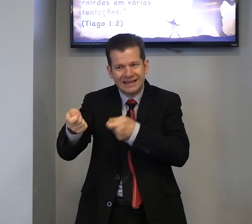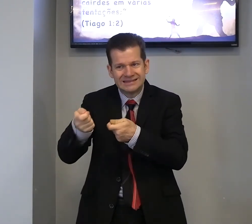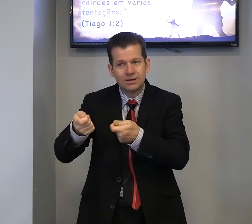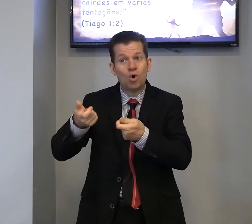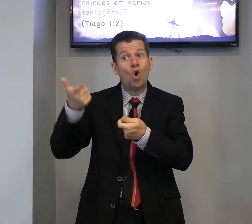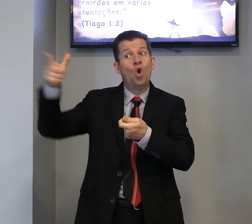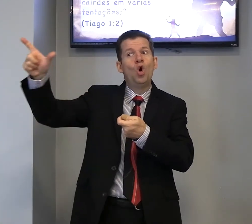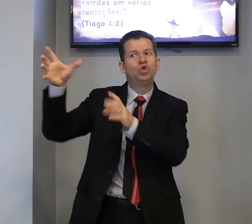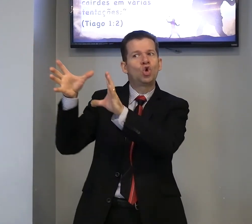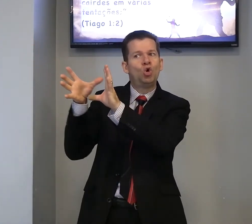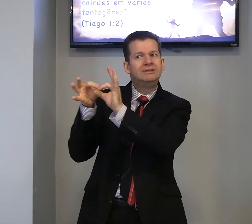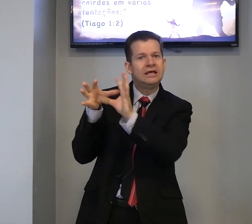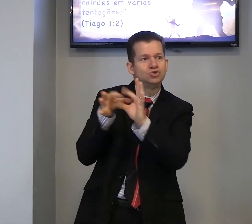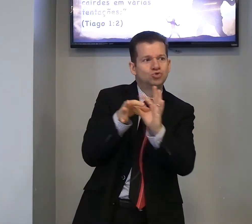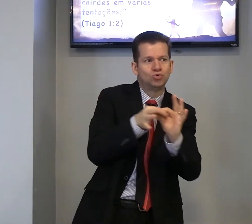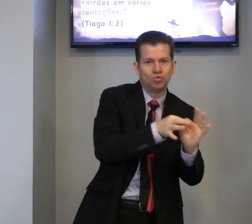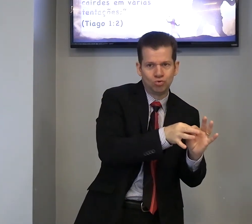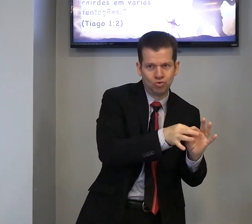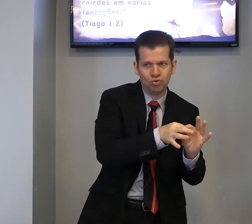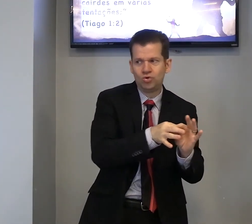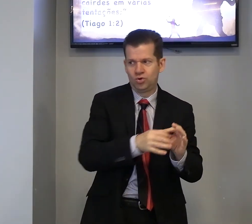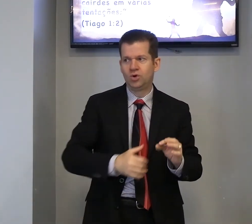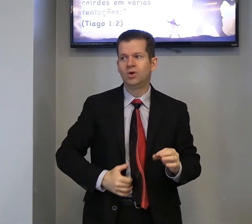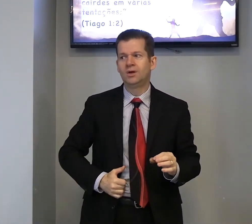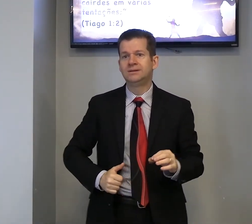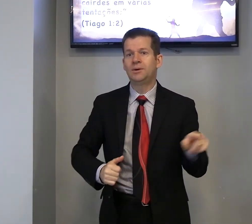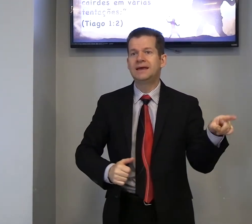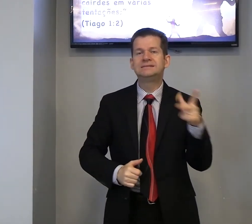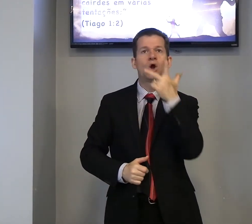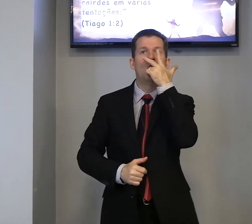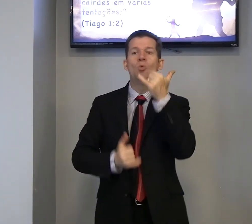tentação, outro contexto, esse é como,